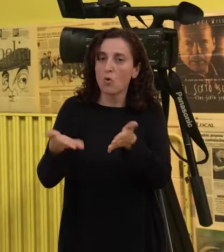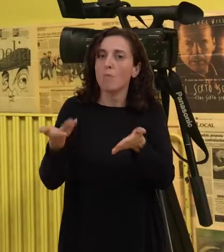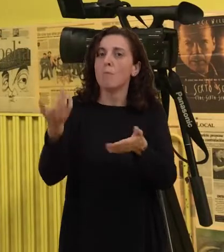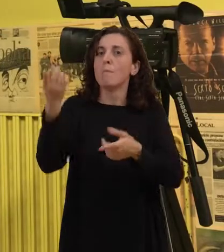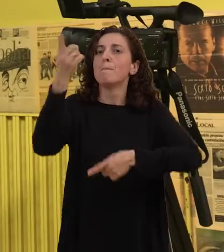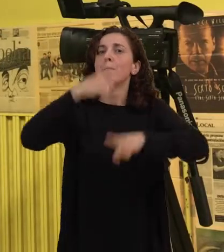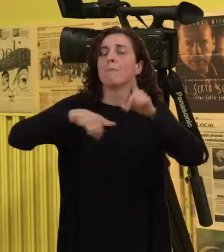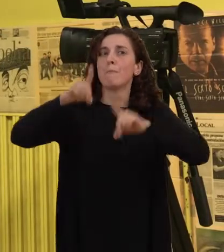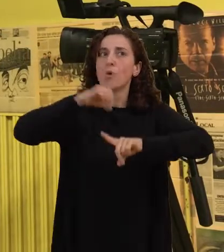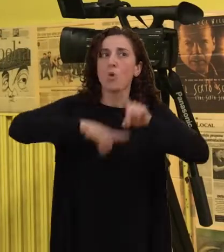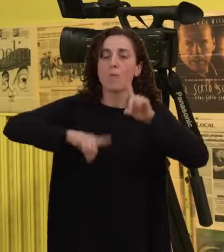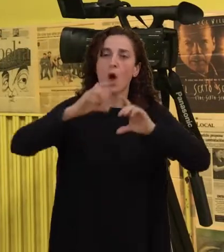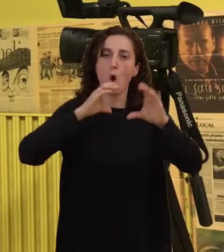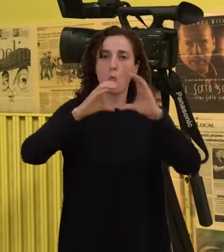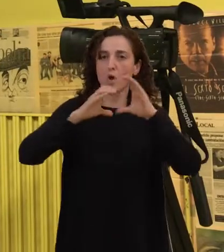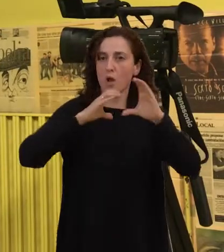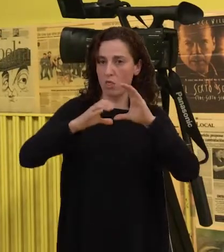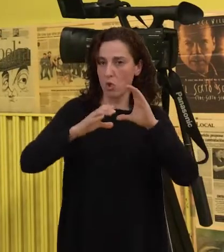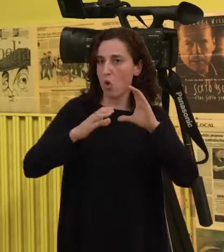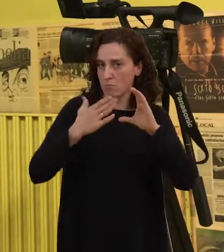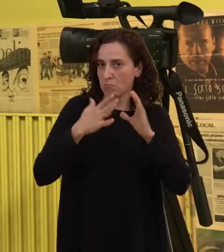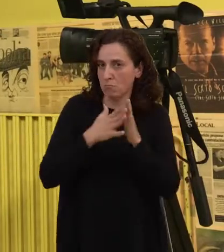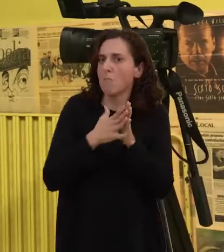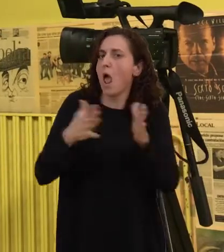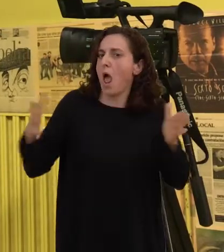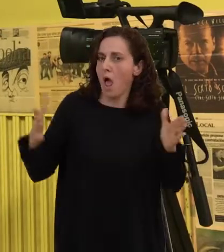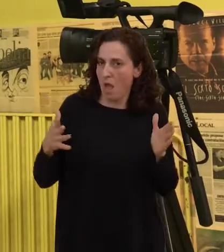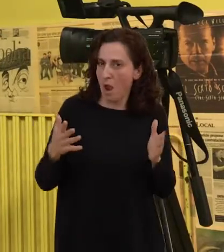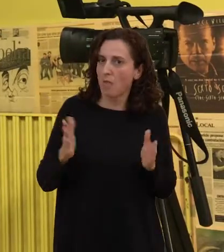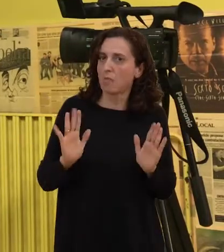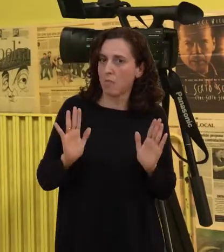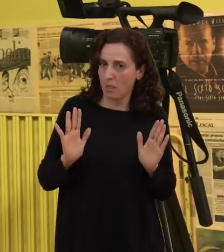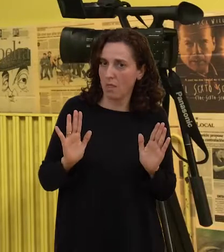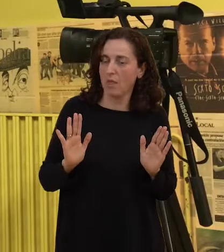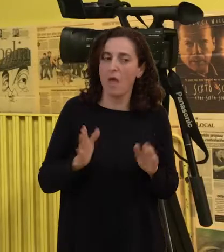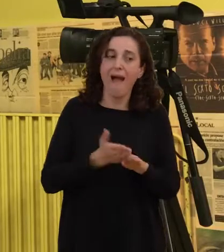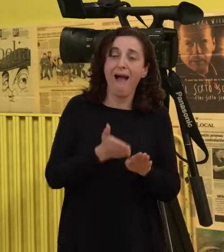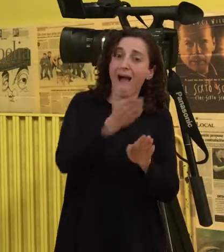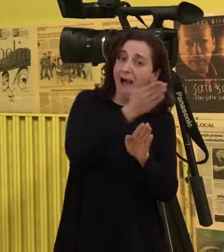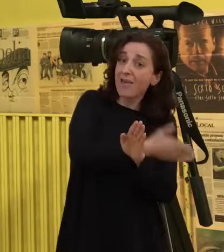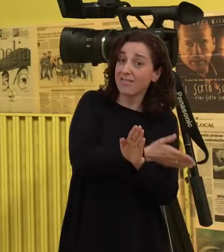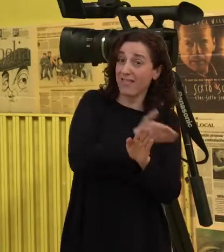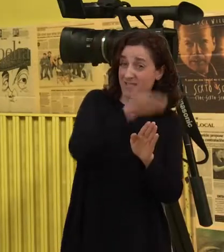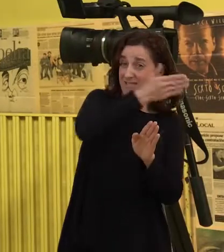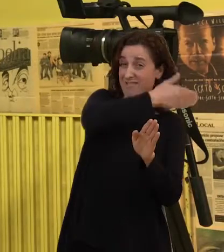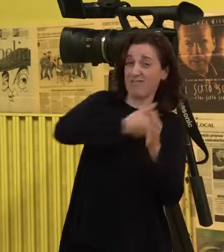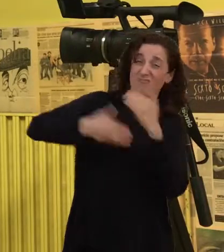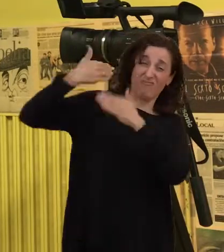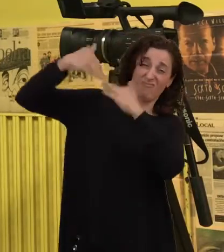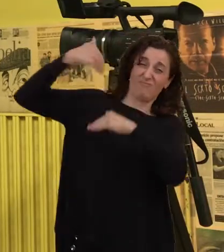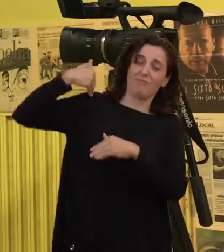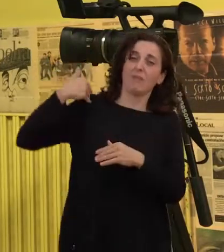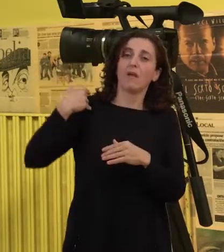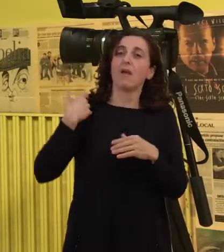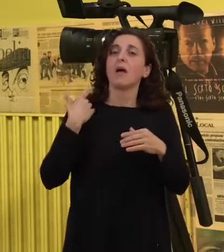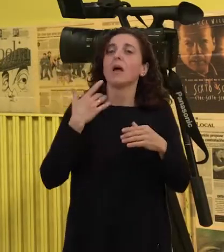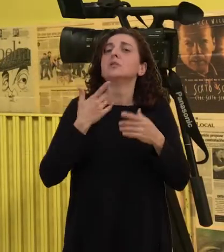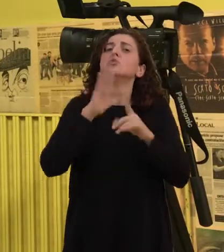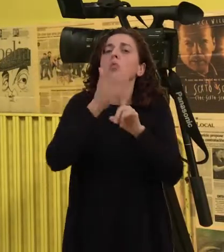problema de comunicación tremendo que antes só se saldaba con a lengua de signos e con